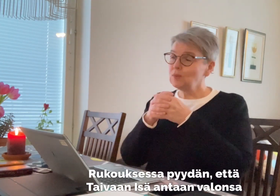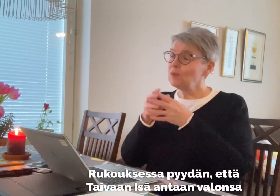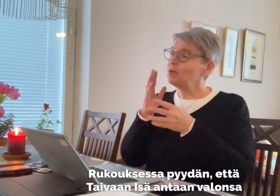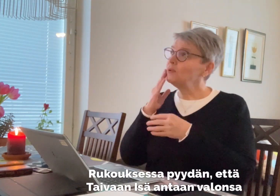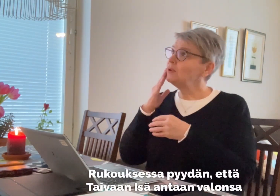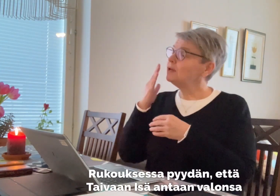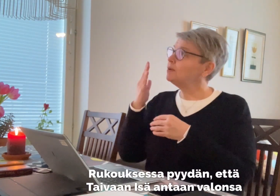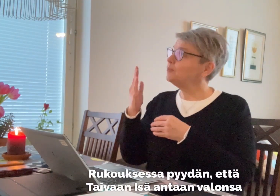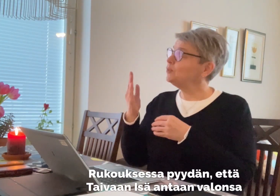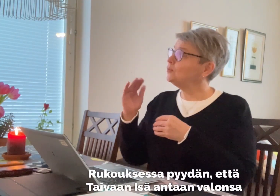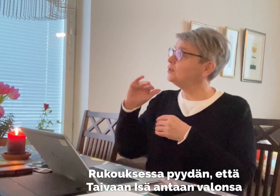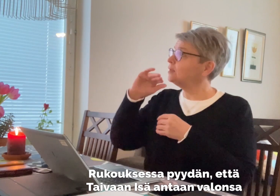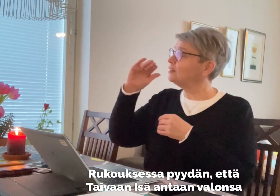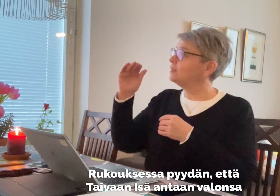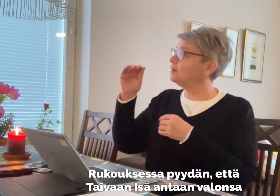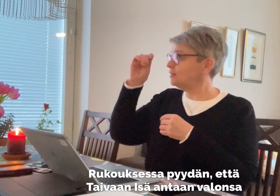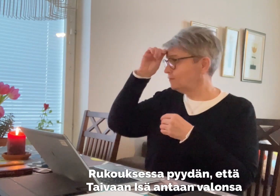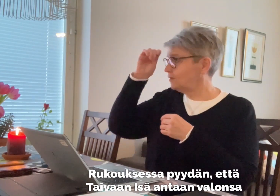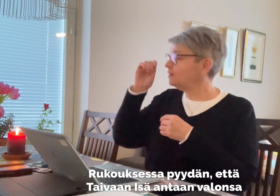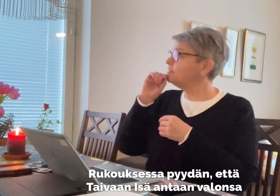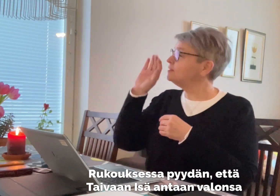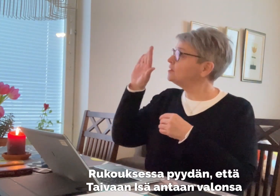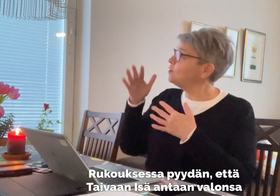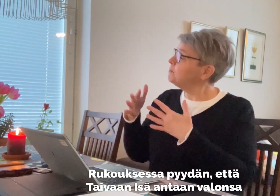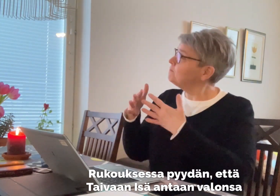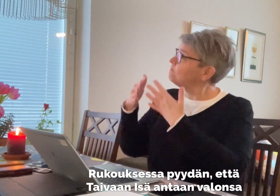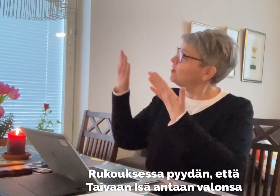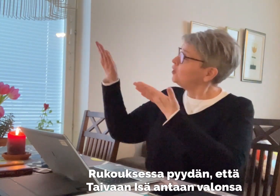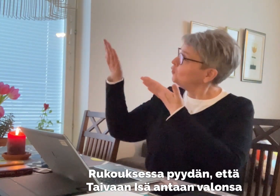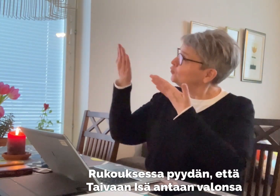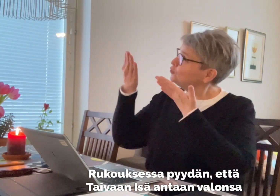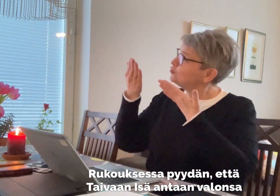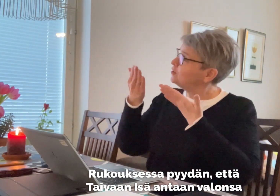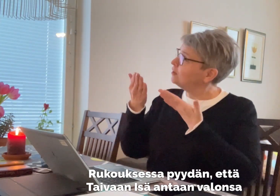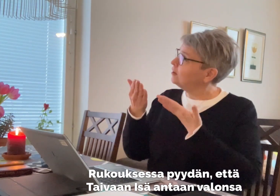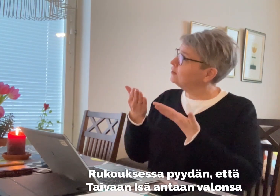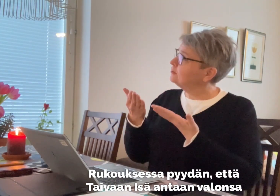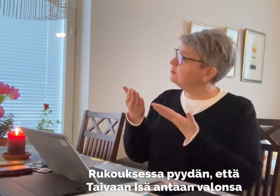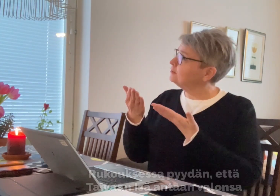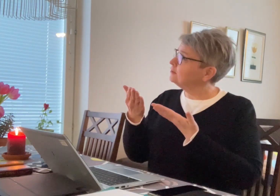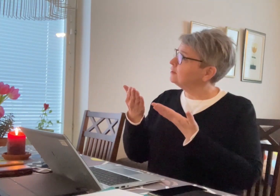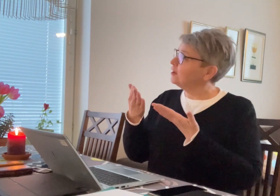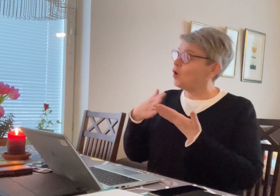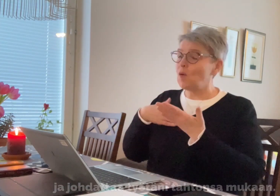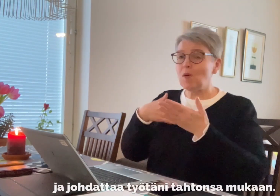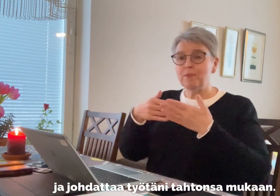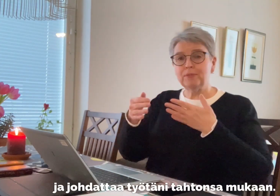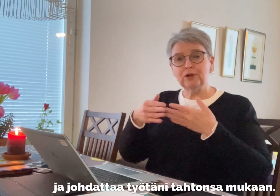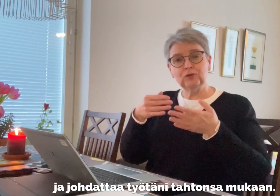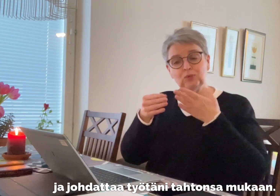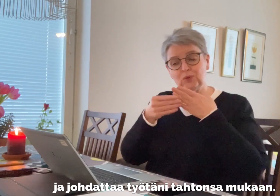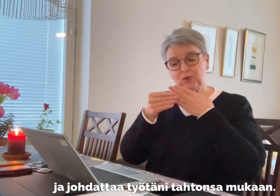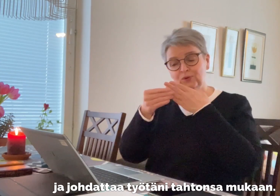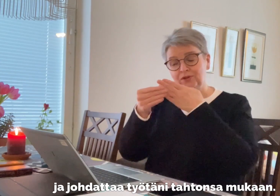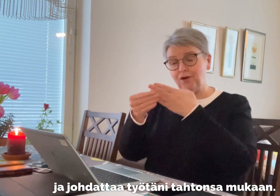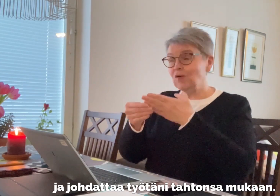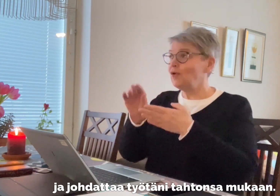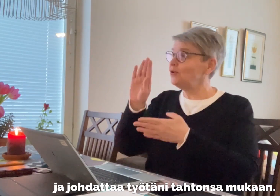Rukouksessa pyydän, että taivaan isä antaa valonsa ja johdattaa